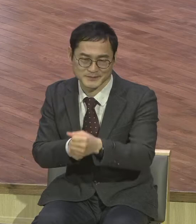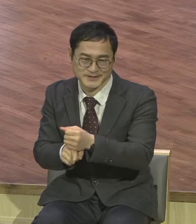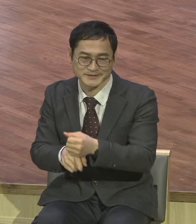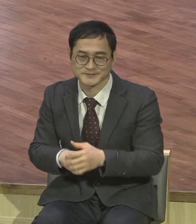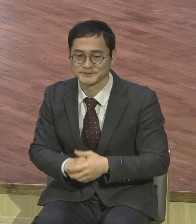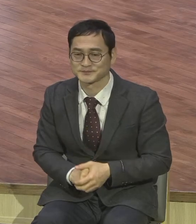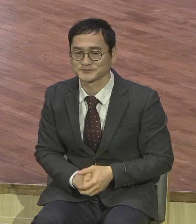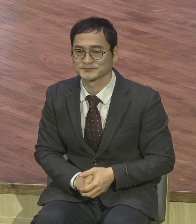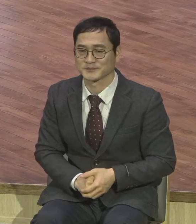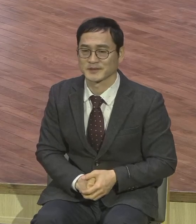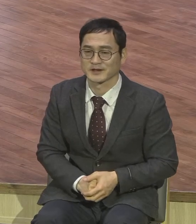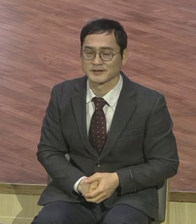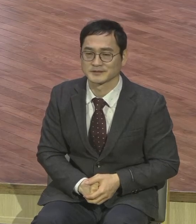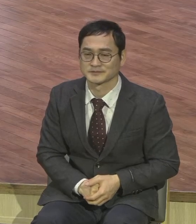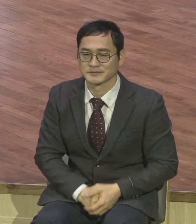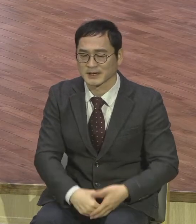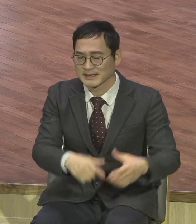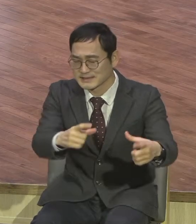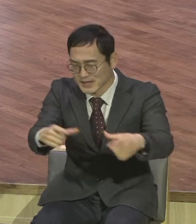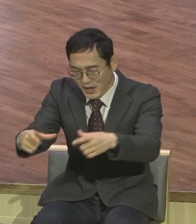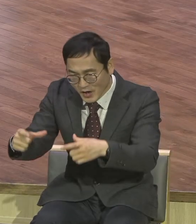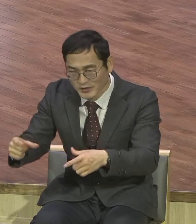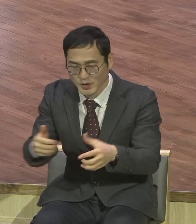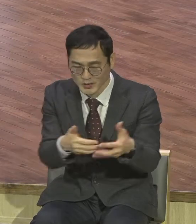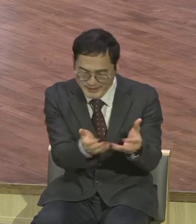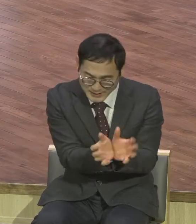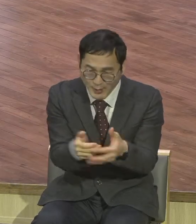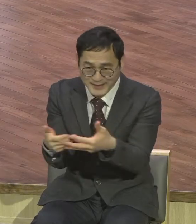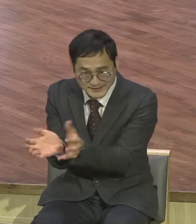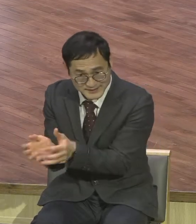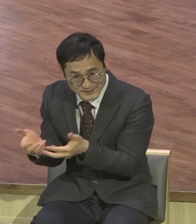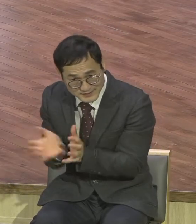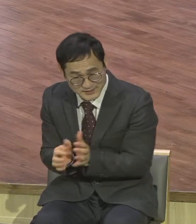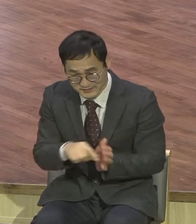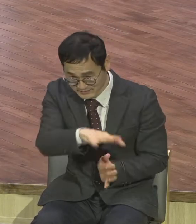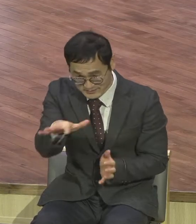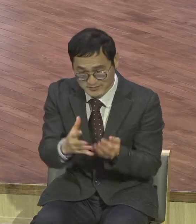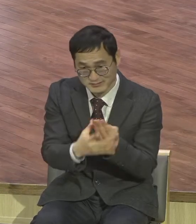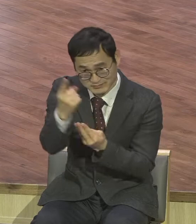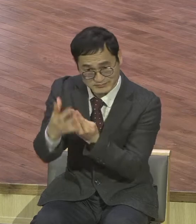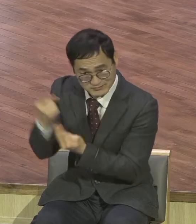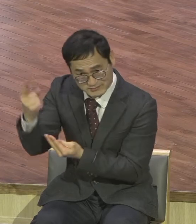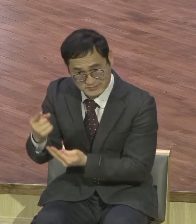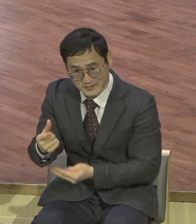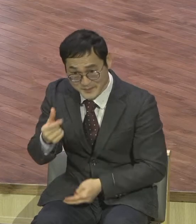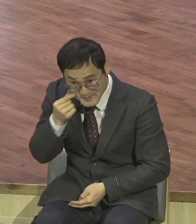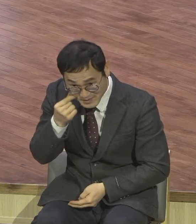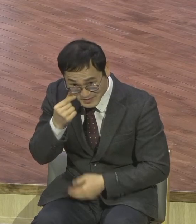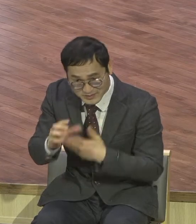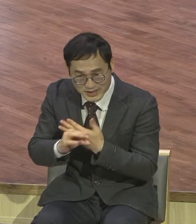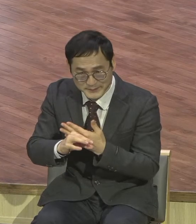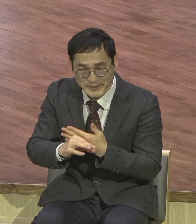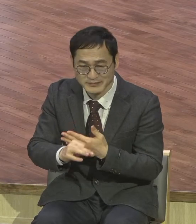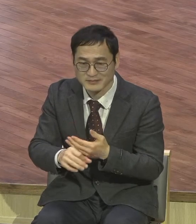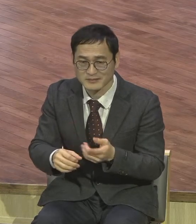기관이나 부서가 원리스를 이루지 못하면 절대로 부응이 될 수도 없고 한 걸음도